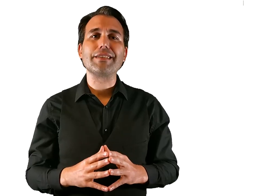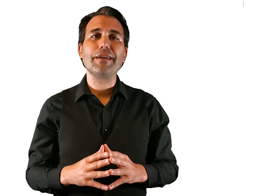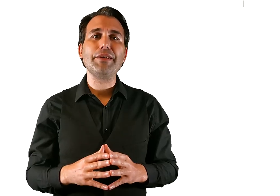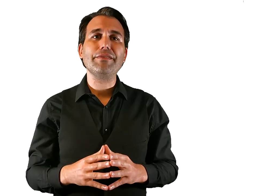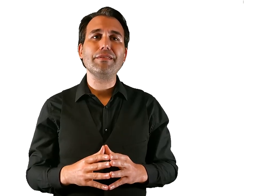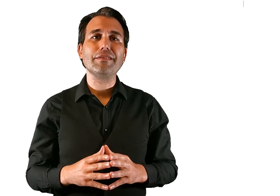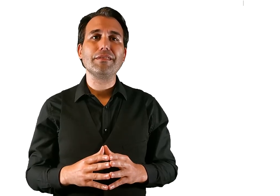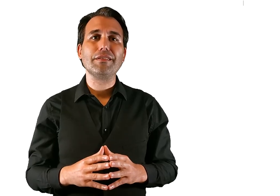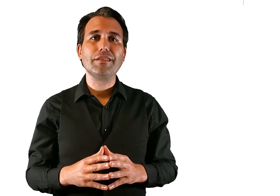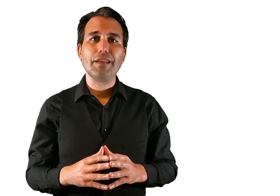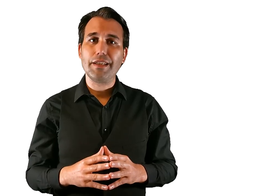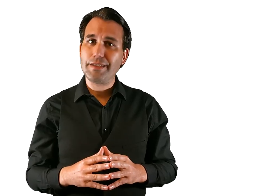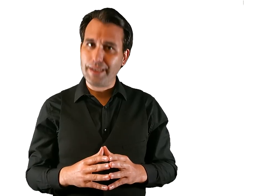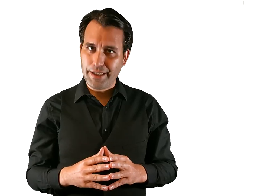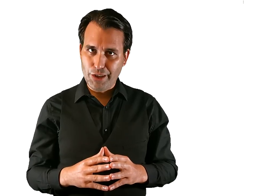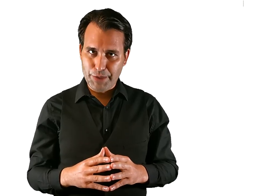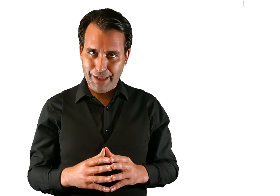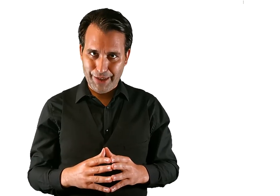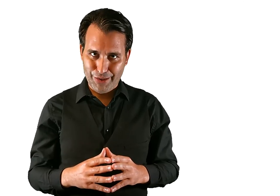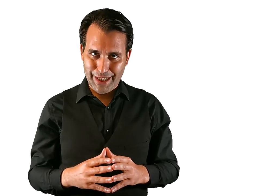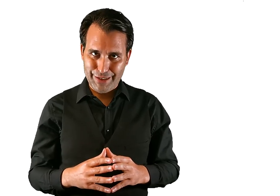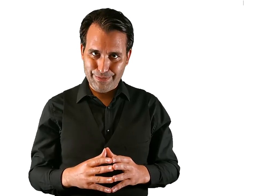más sabio es seguir observándola.